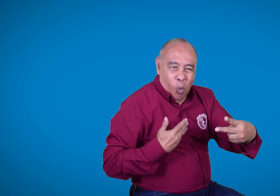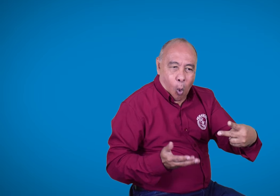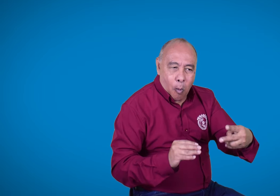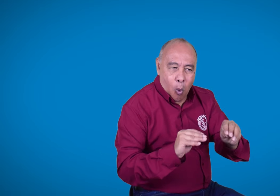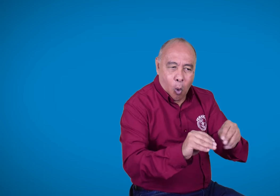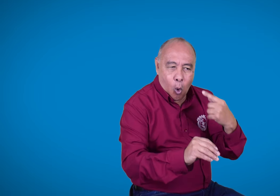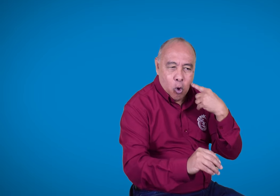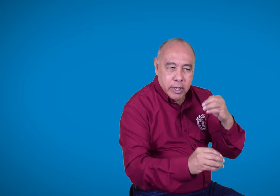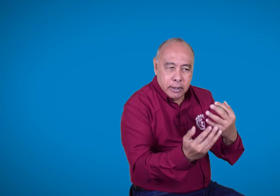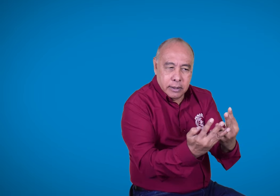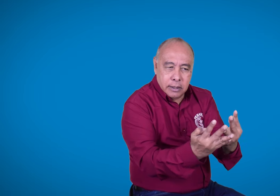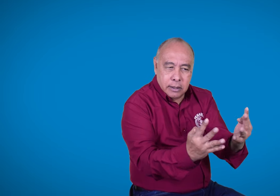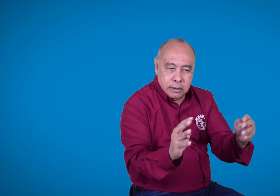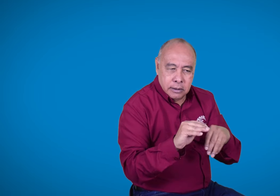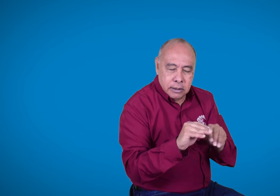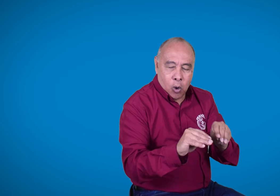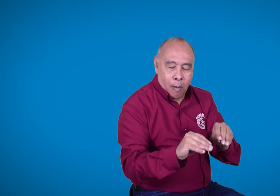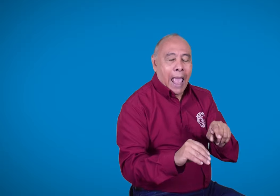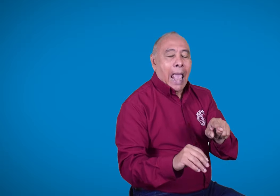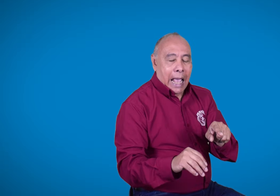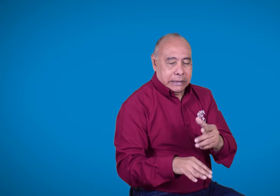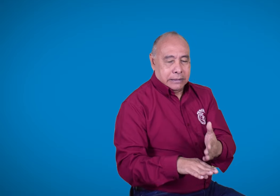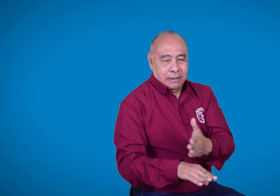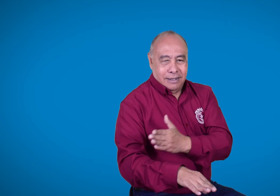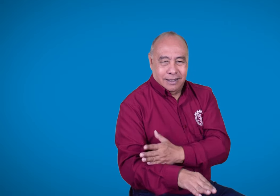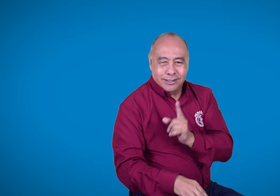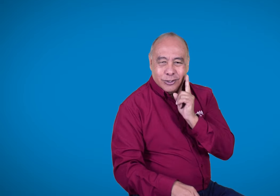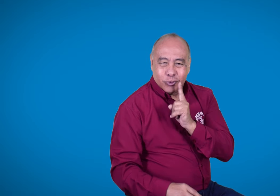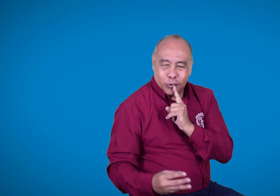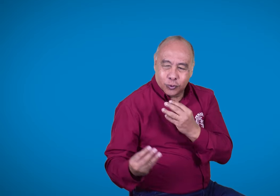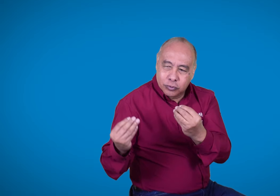Después de tener esta certificación ahí sí debería enseñar.